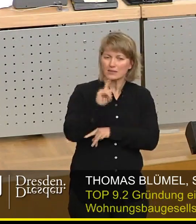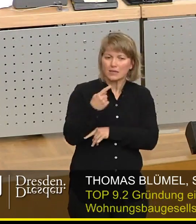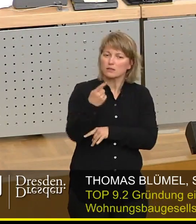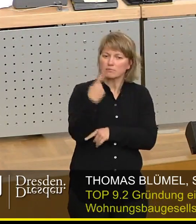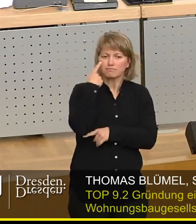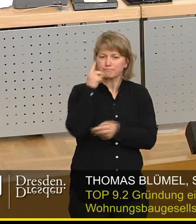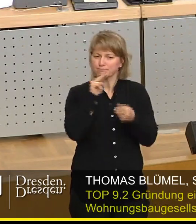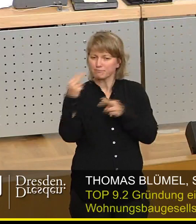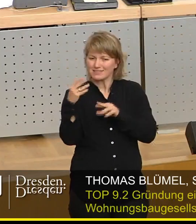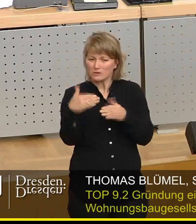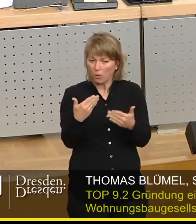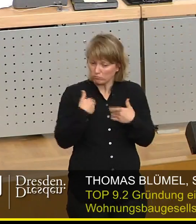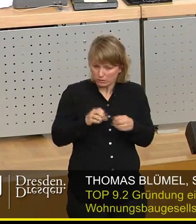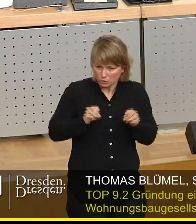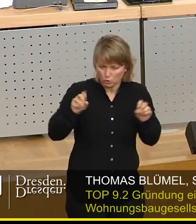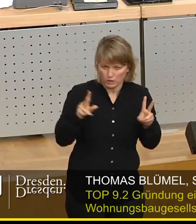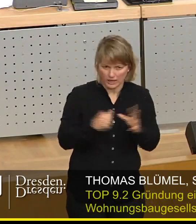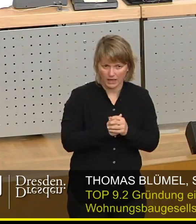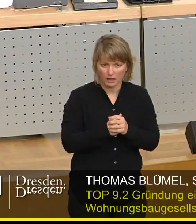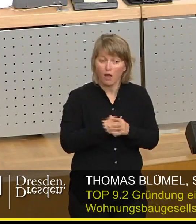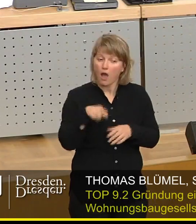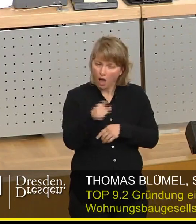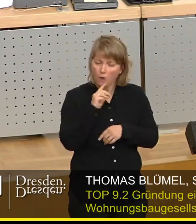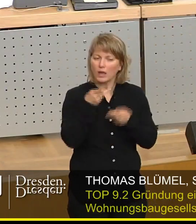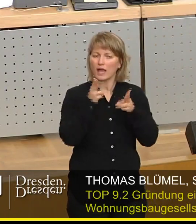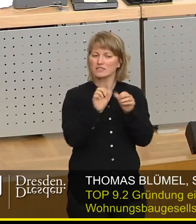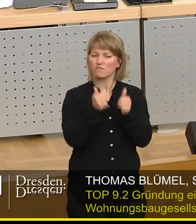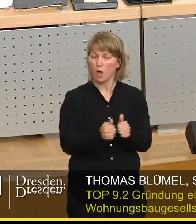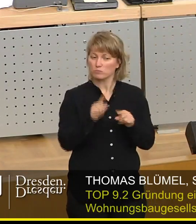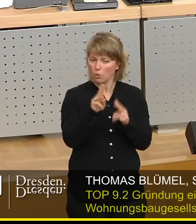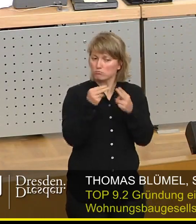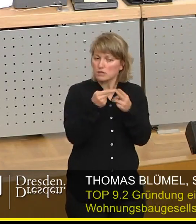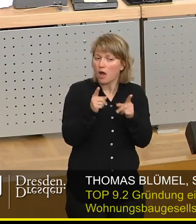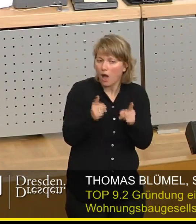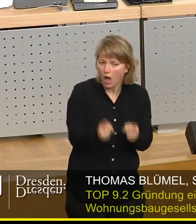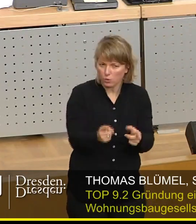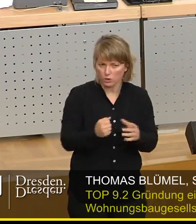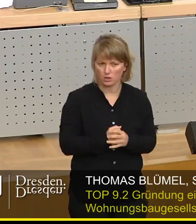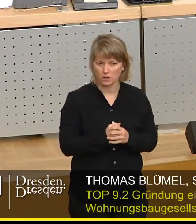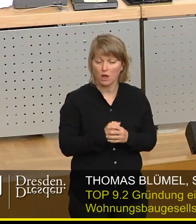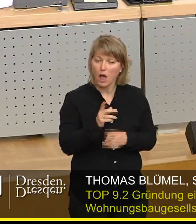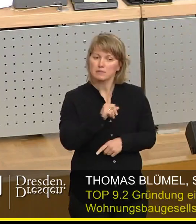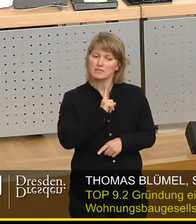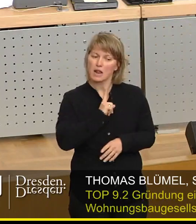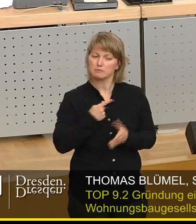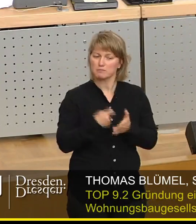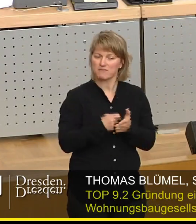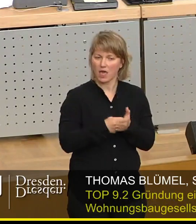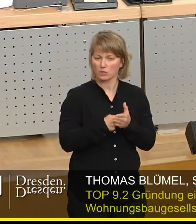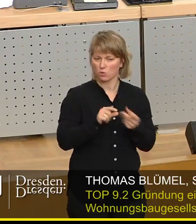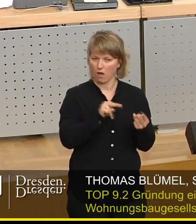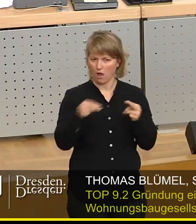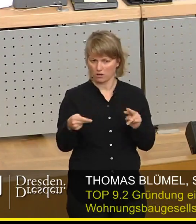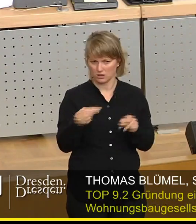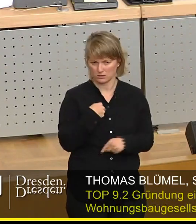und vollkommen nachvollziehbar. Es ist eine geeignete Rechtsform, das stellen wir gar nicht infrage, aber wir bewerten eben die Rechtsform etwas